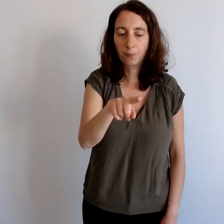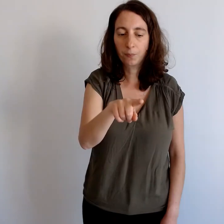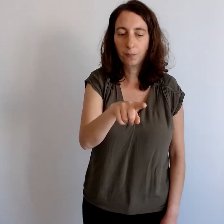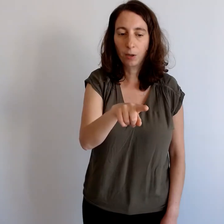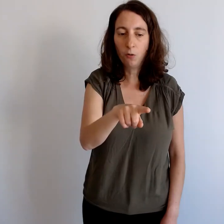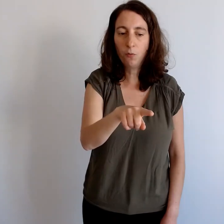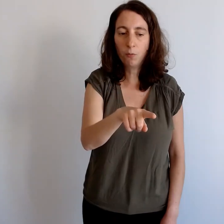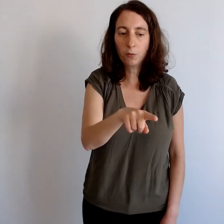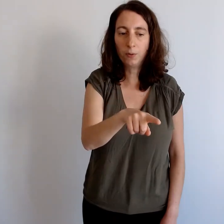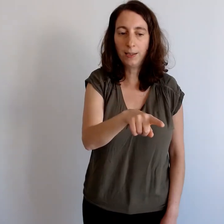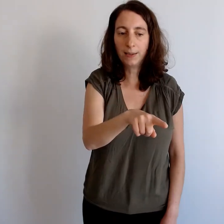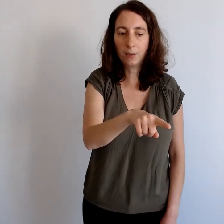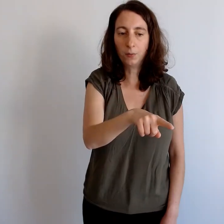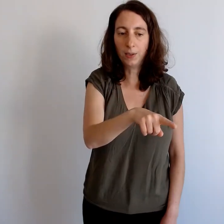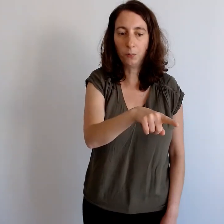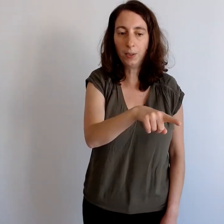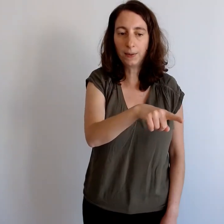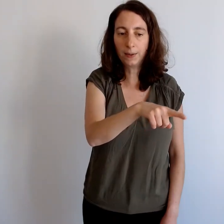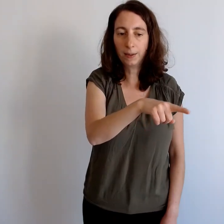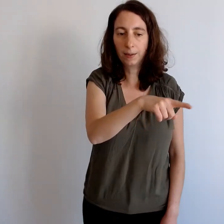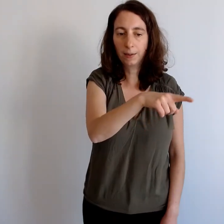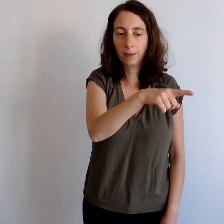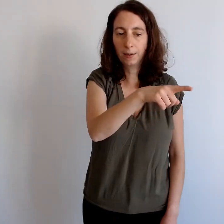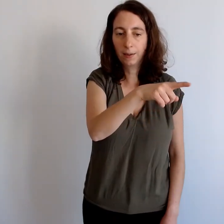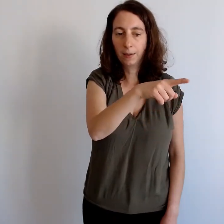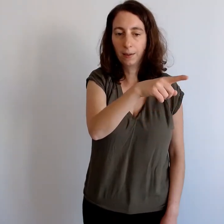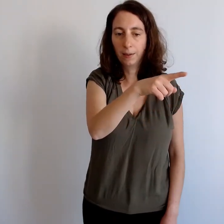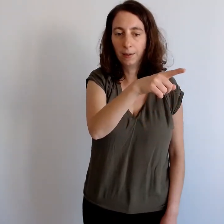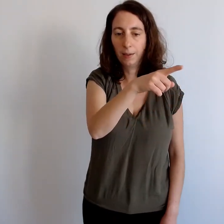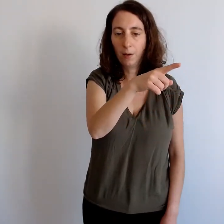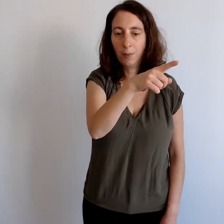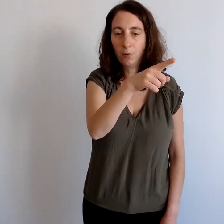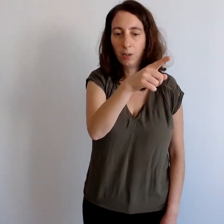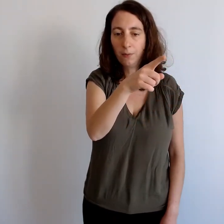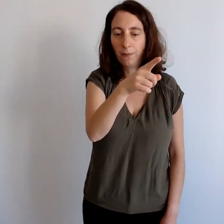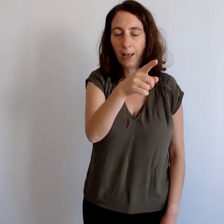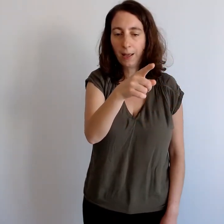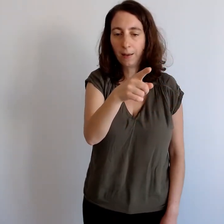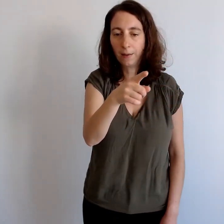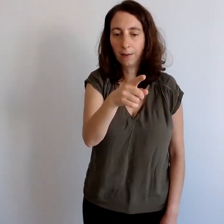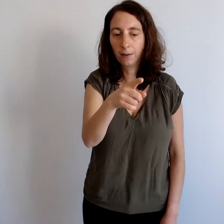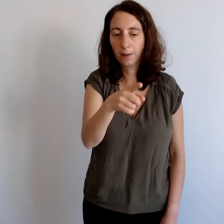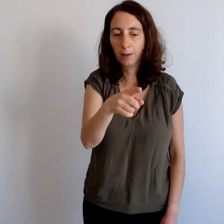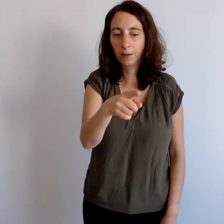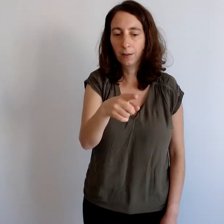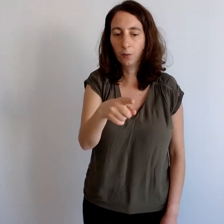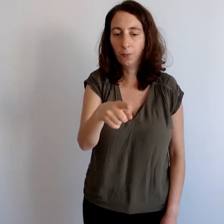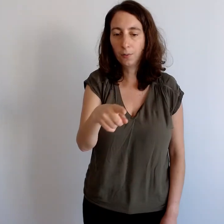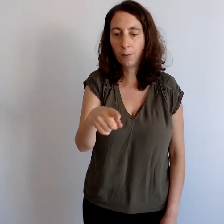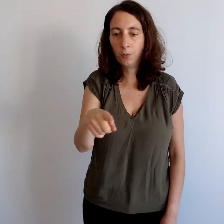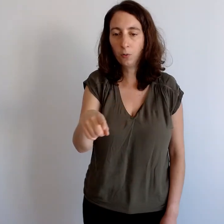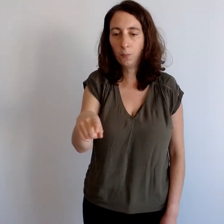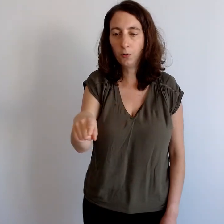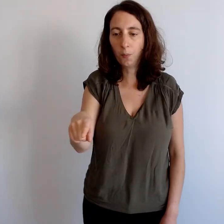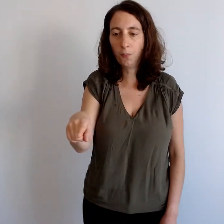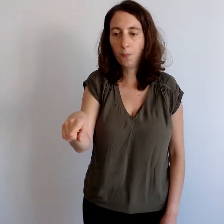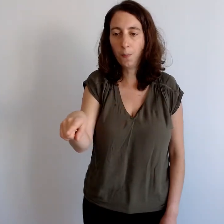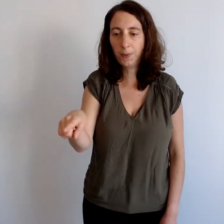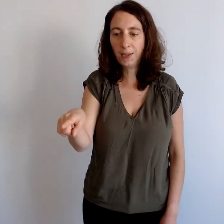le mouvement de dessin de ces huit et en même temps, et en faire au fur et à mesure de plus en plus petits